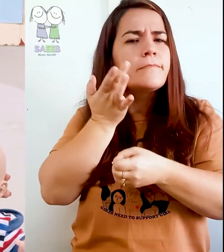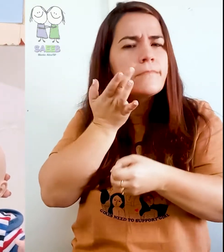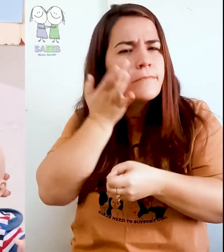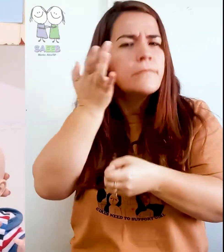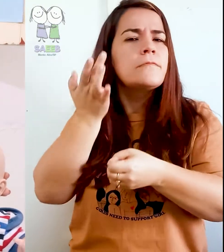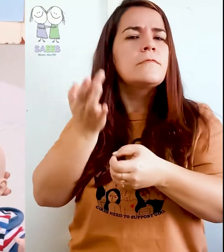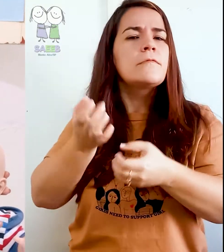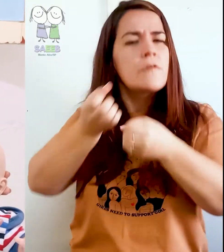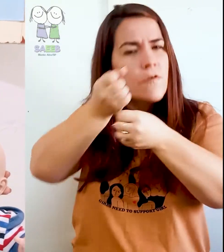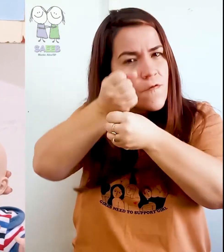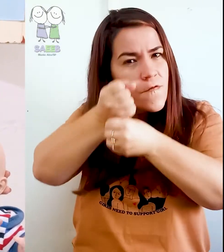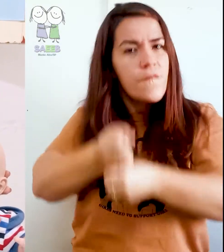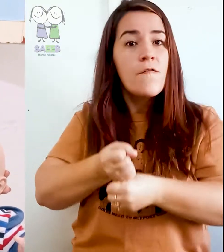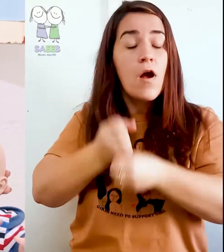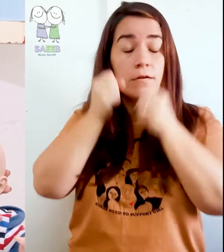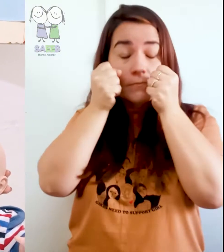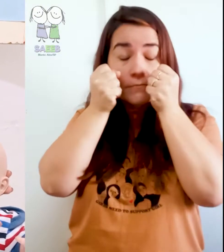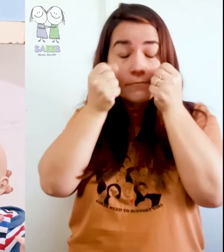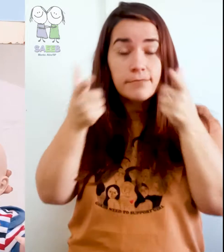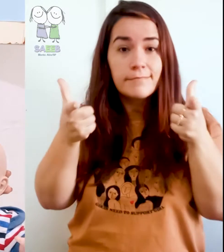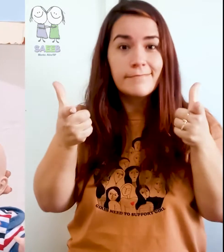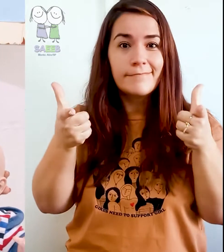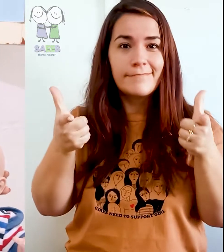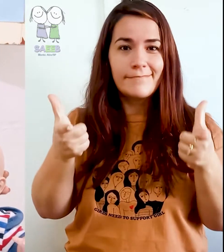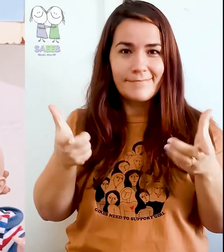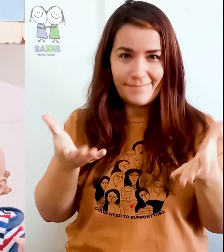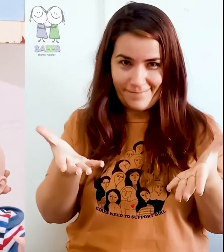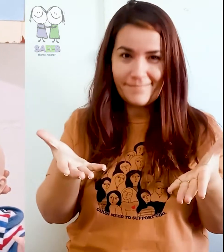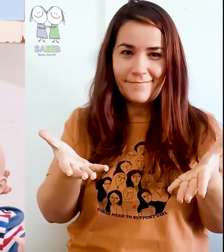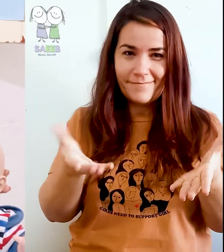pressão no músculo pra ele poder acordar.